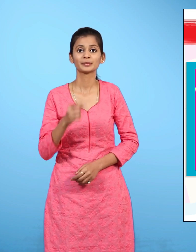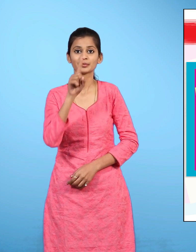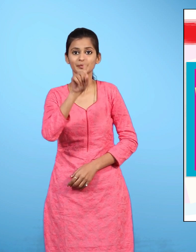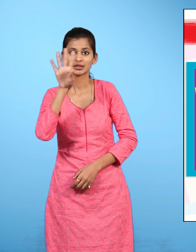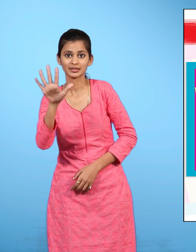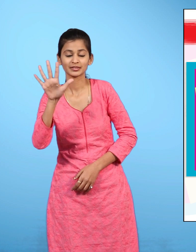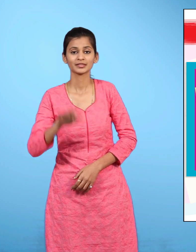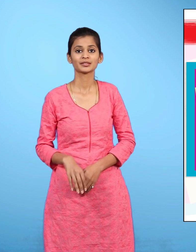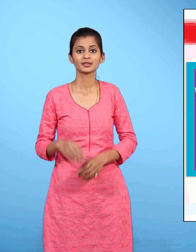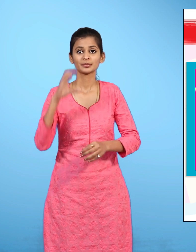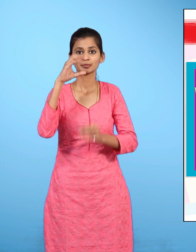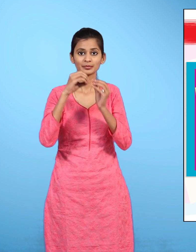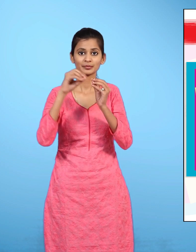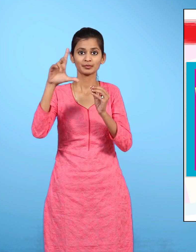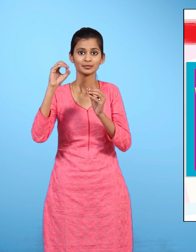ब्लॉक सी